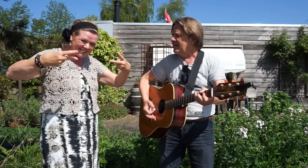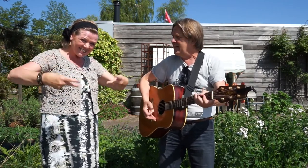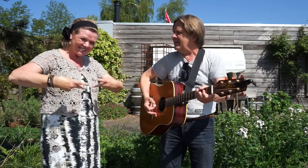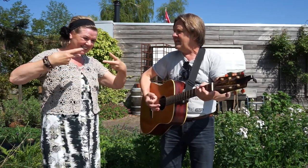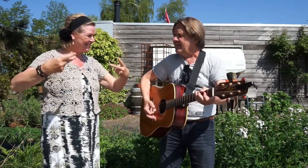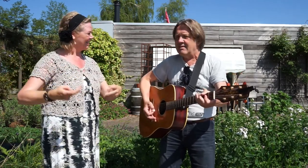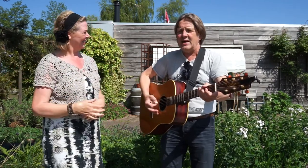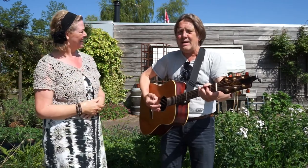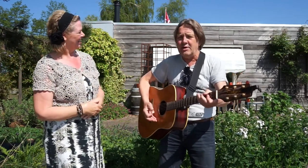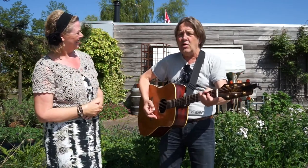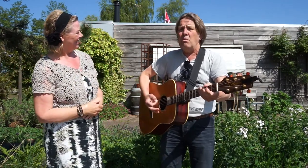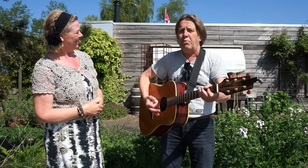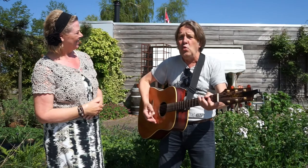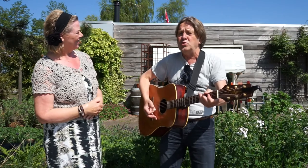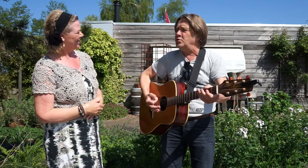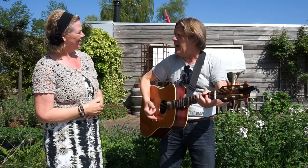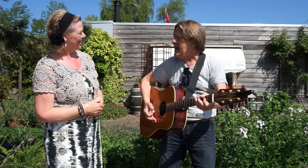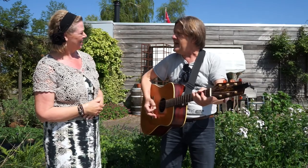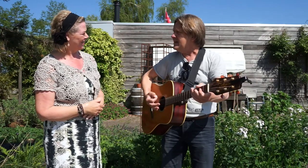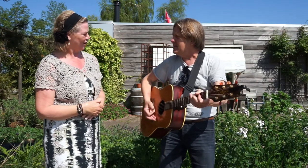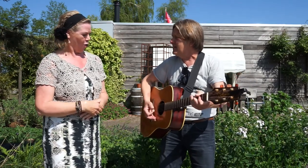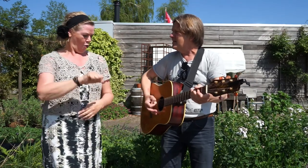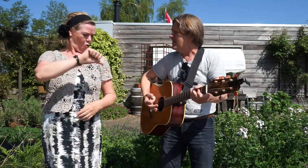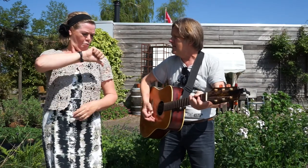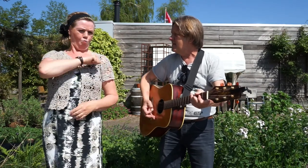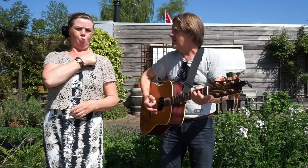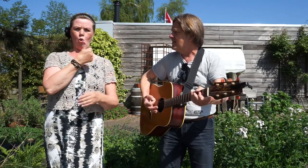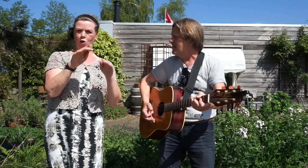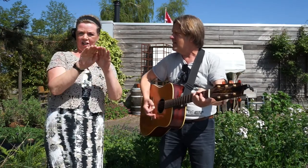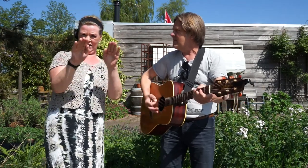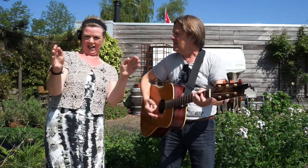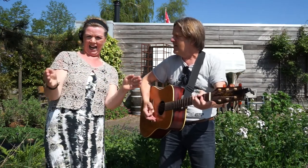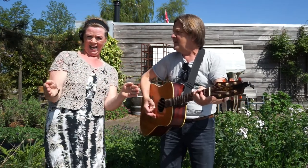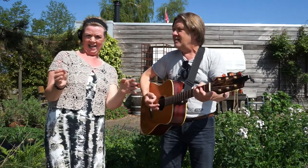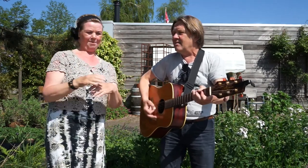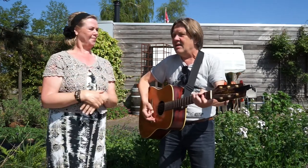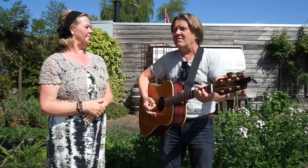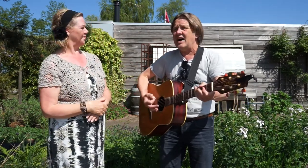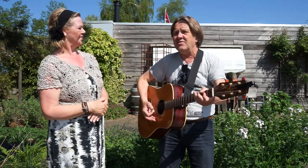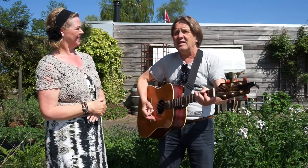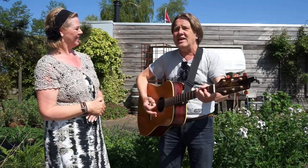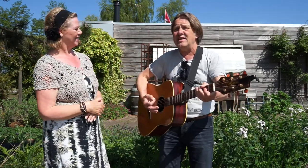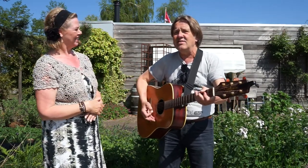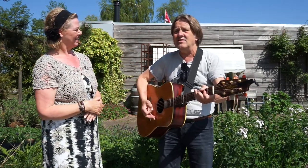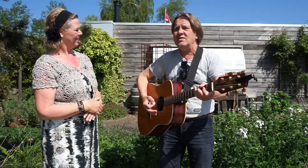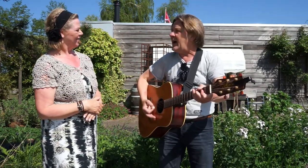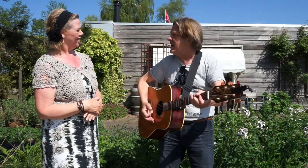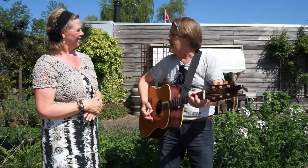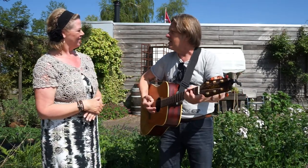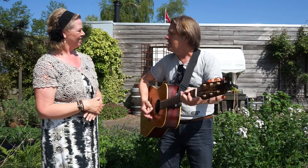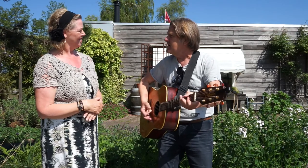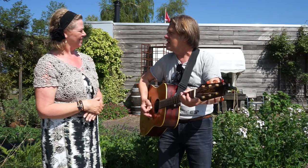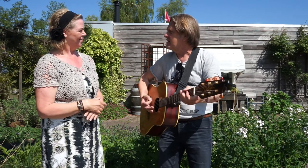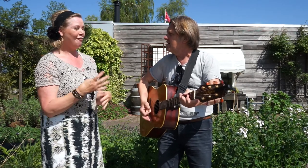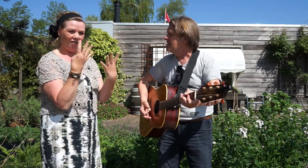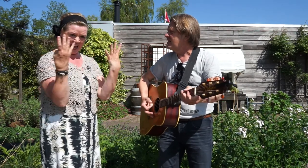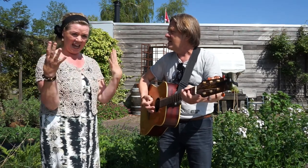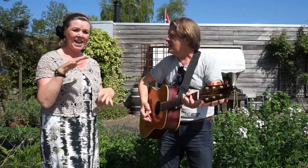We hebben boerderij. Boerderij. En we hadden in de wei. Wei.